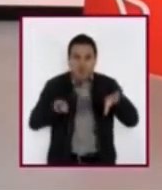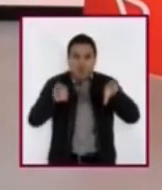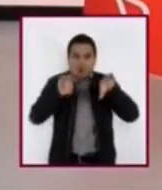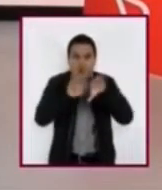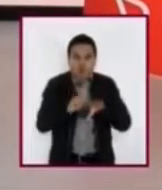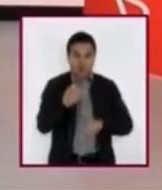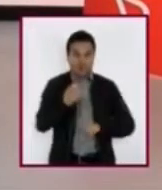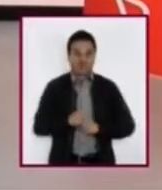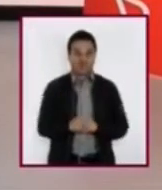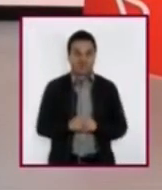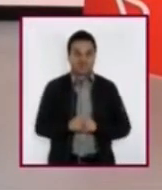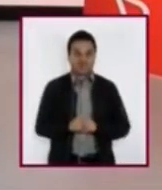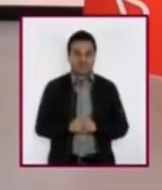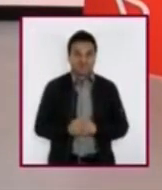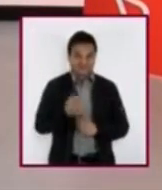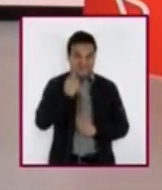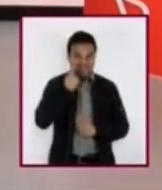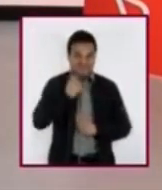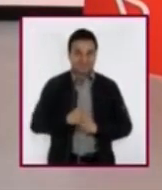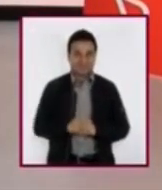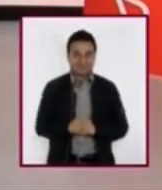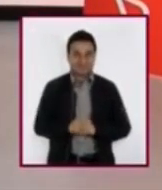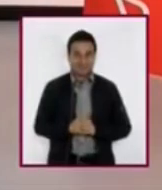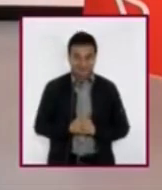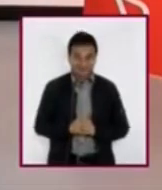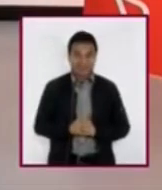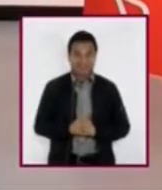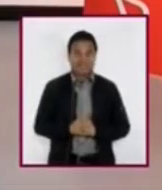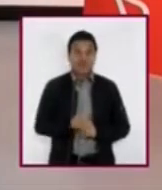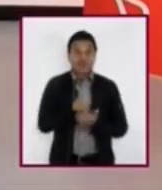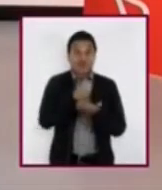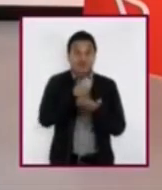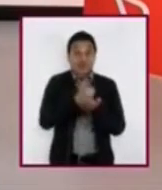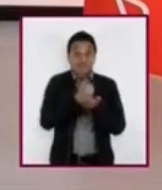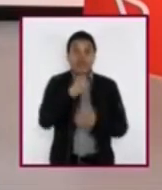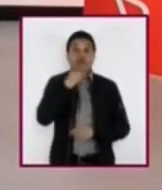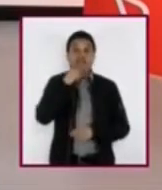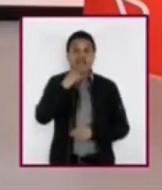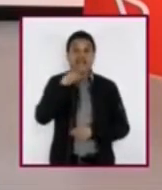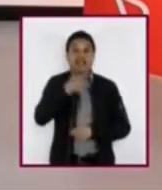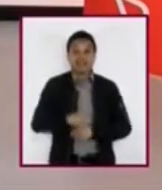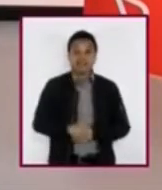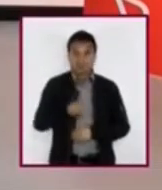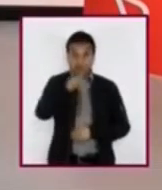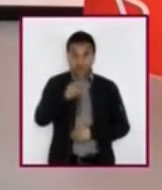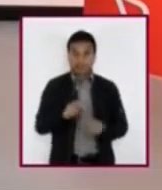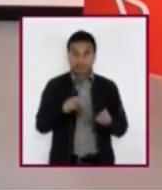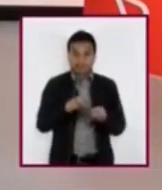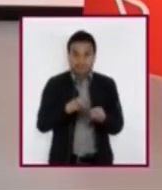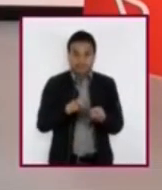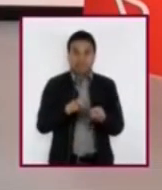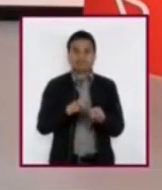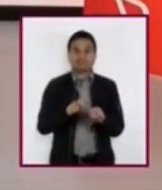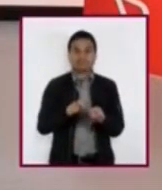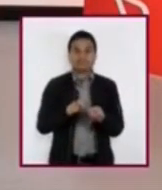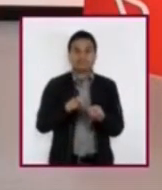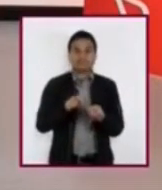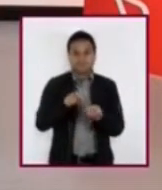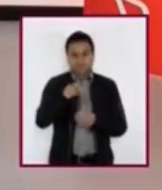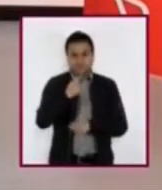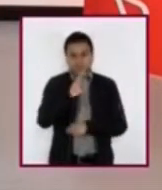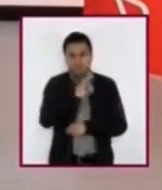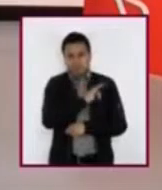Pero ahora quiero que pongan una libreta y un lápiz en frente de ustedes. Y cierren los ojos para que puedan concentrarse mejor.